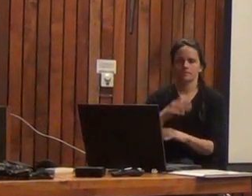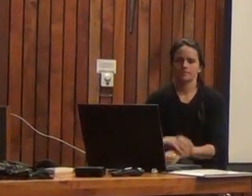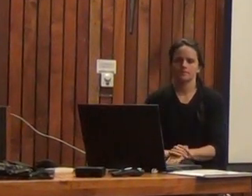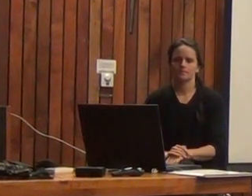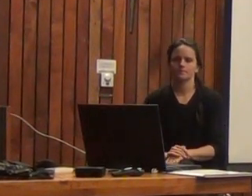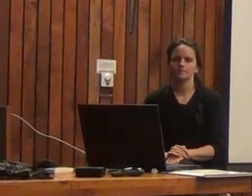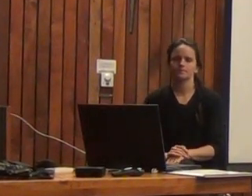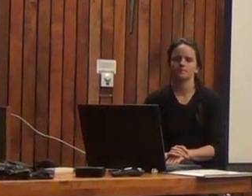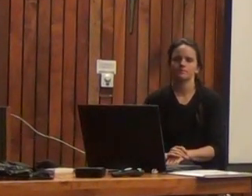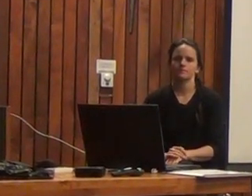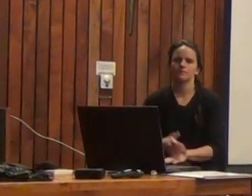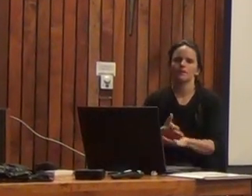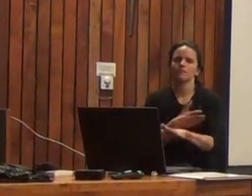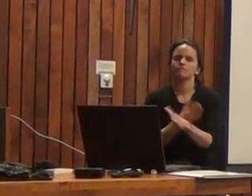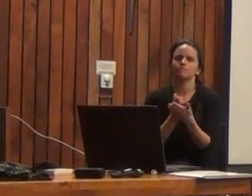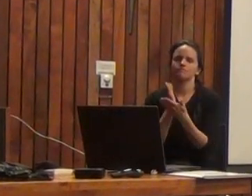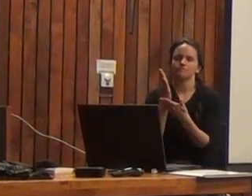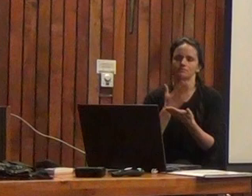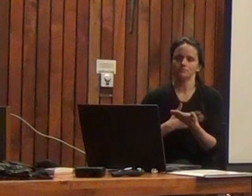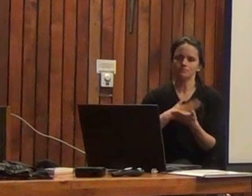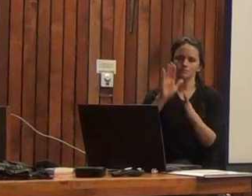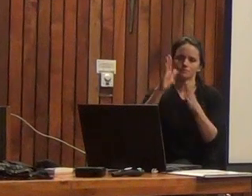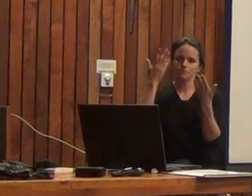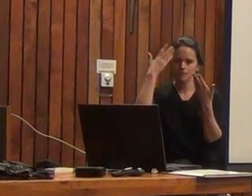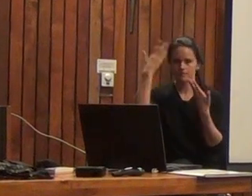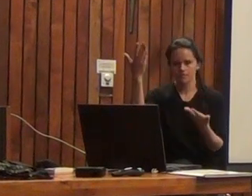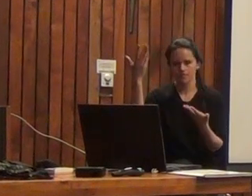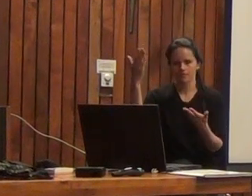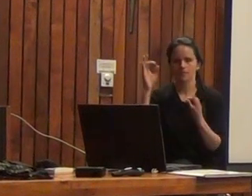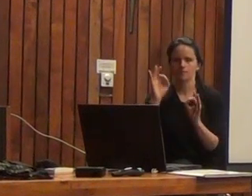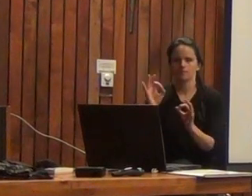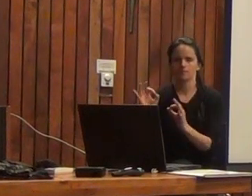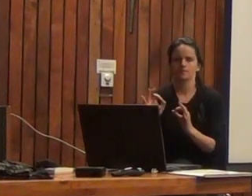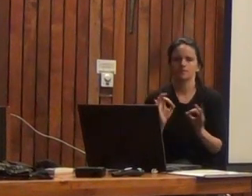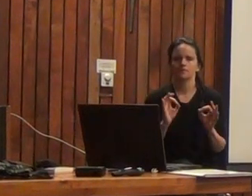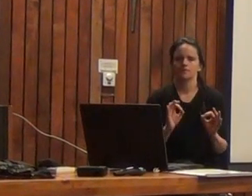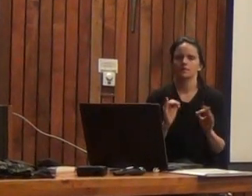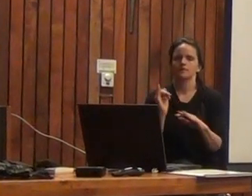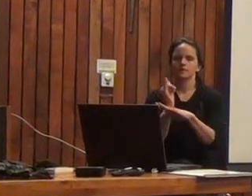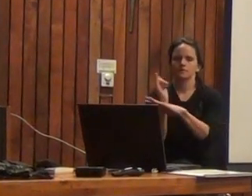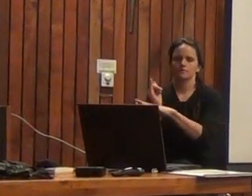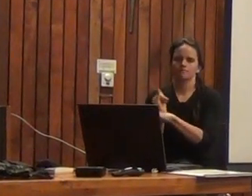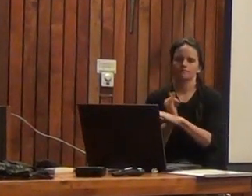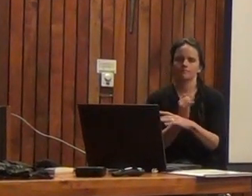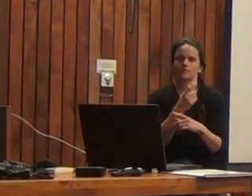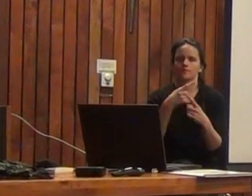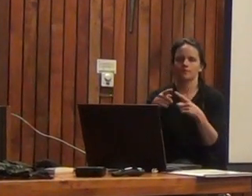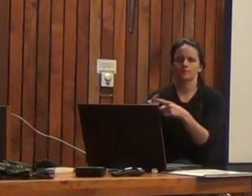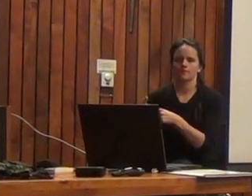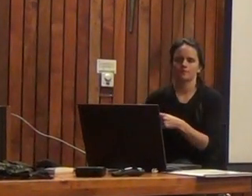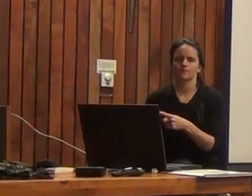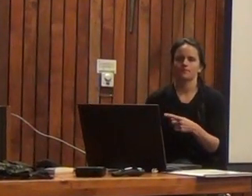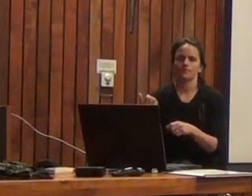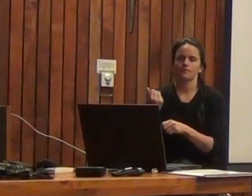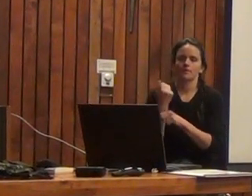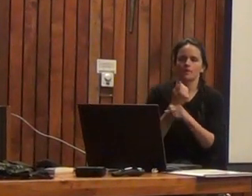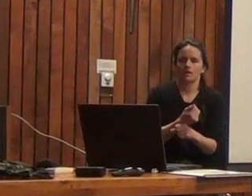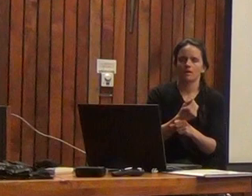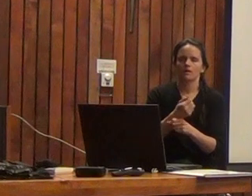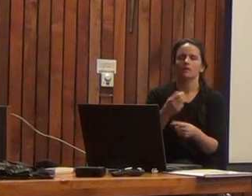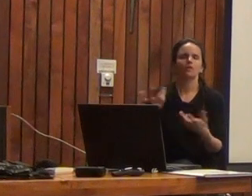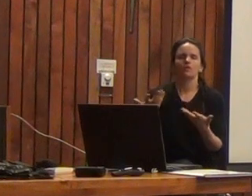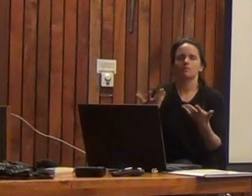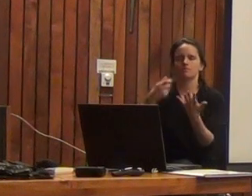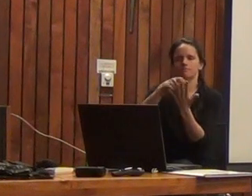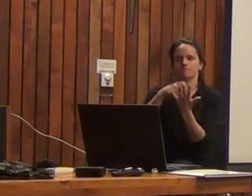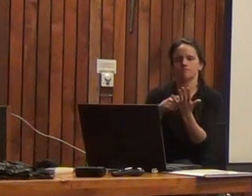Antes de comenzar, queremos saludar de forma muy especial a las instituciones que han contribuido a la escandalización de BIS